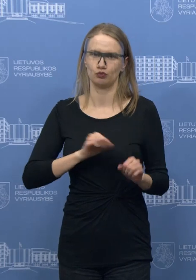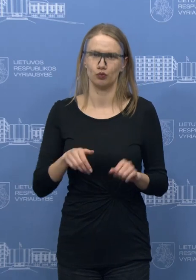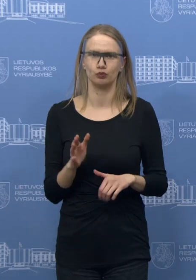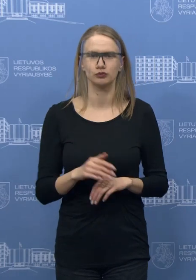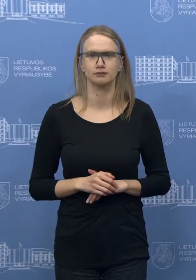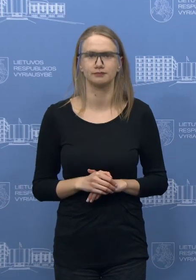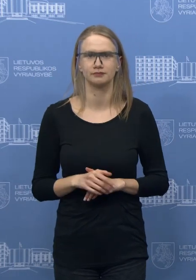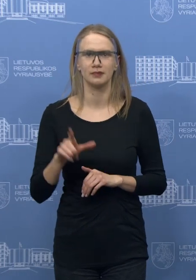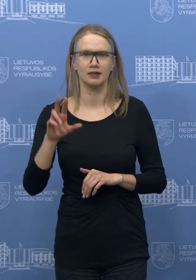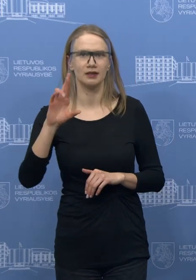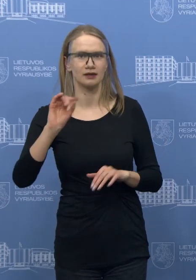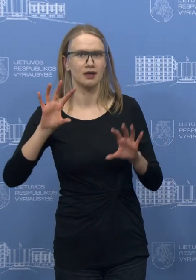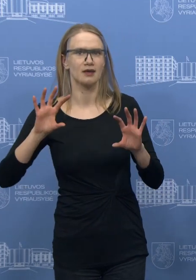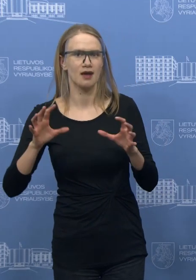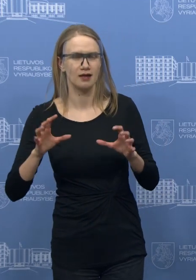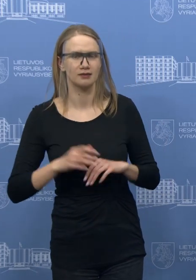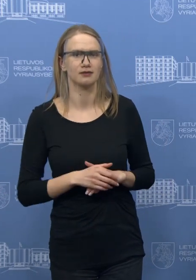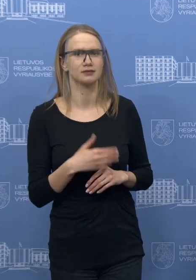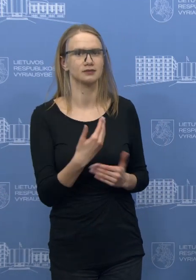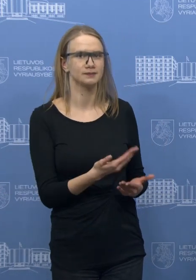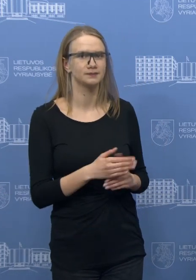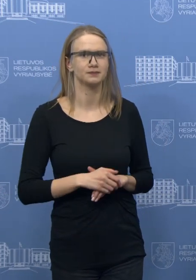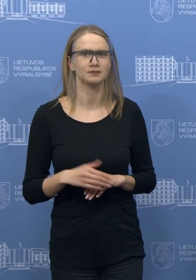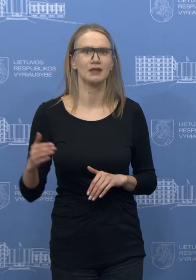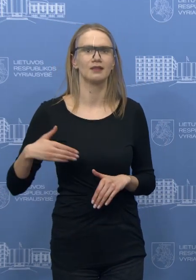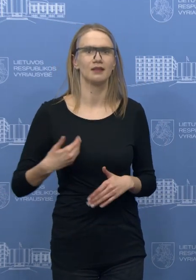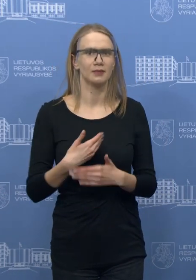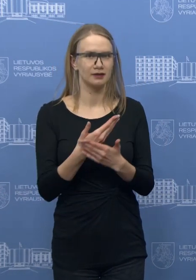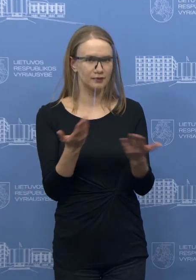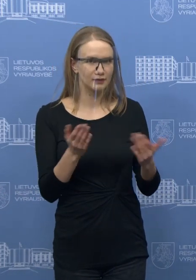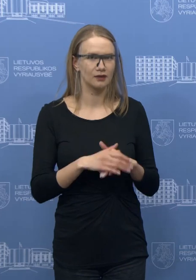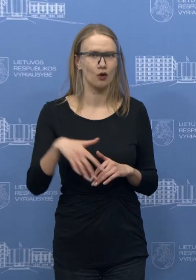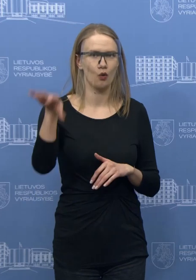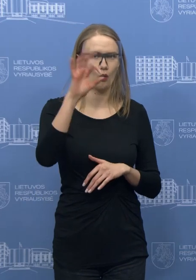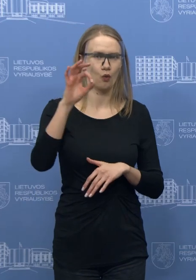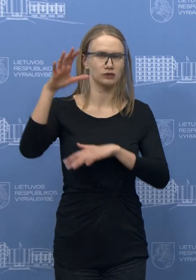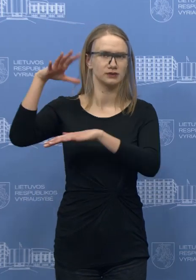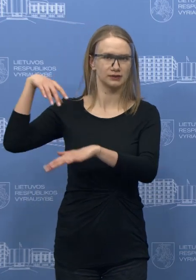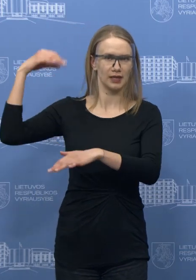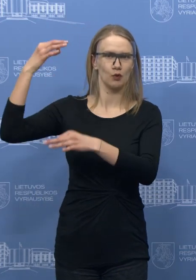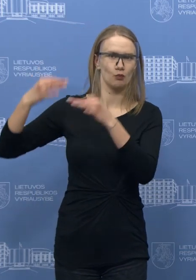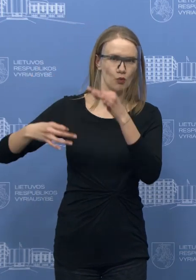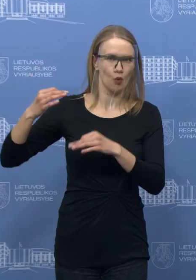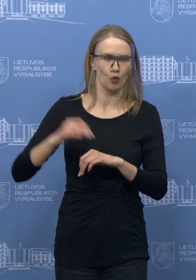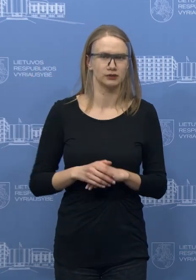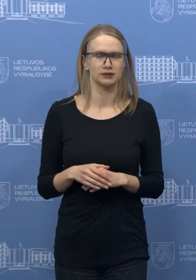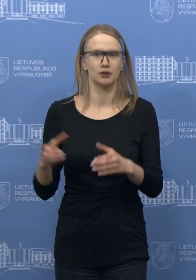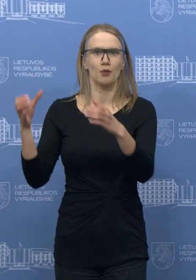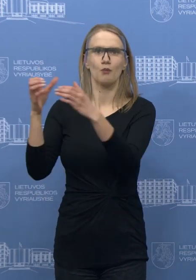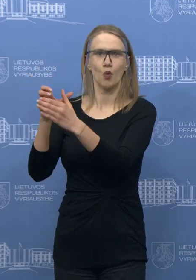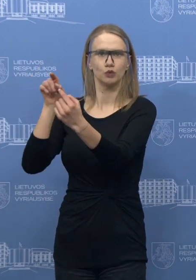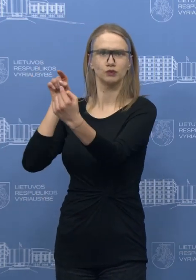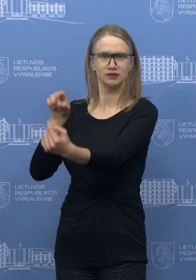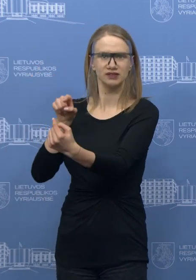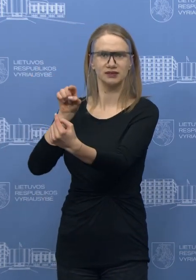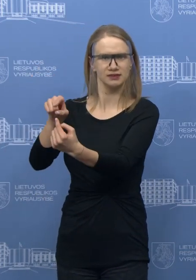LRT radijas, Giedria Trapikaitė, prašom. Veikiai dėl neilino Seimo posėdžio opozicija ragina įrengti dar šią